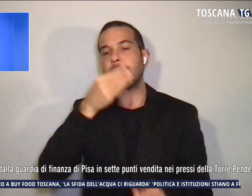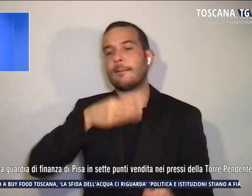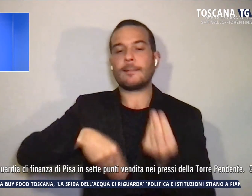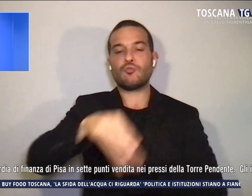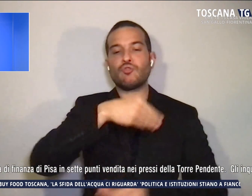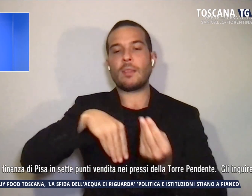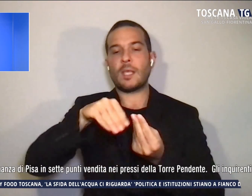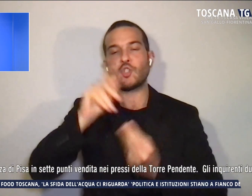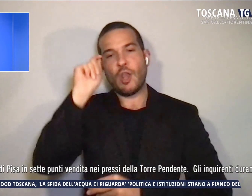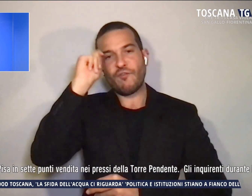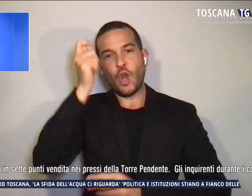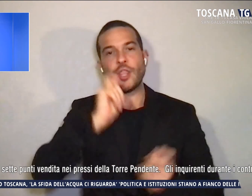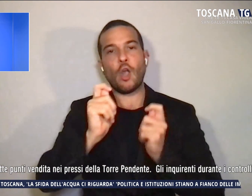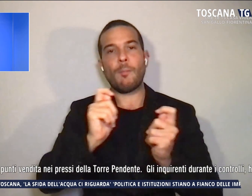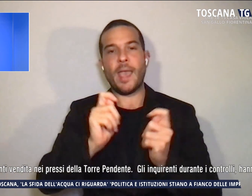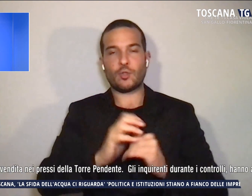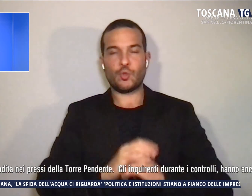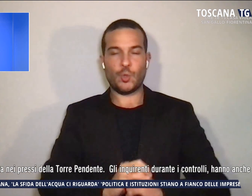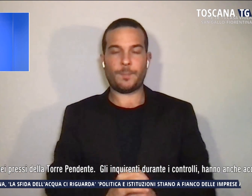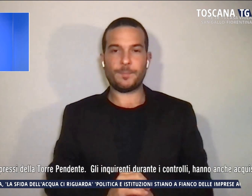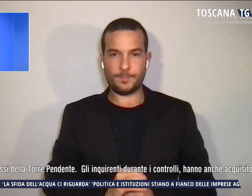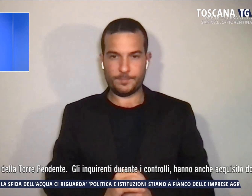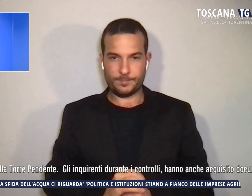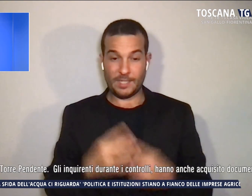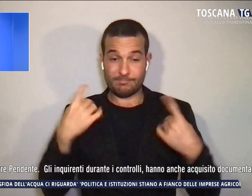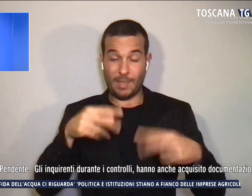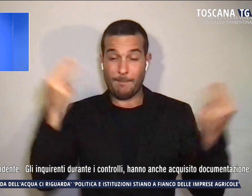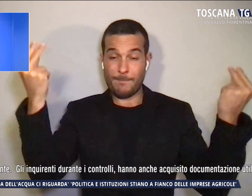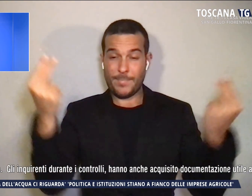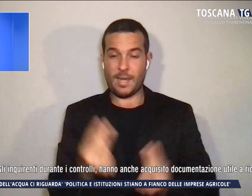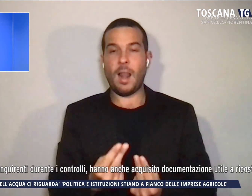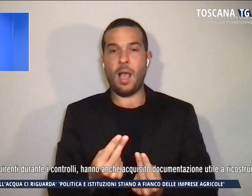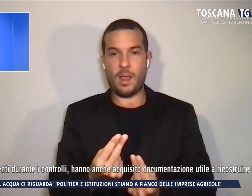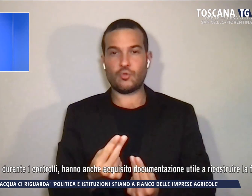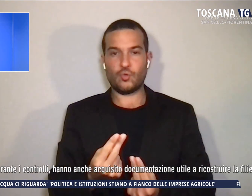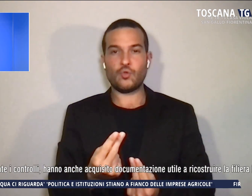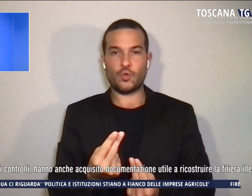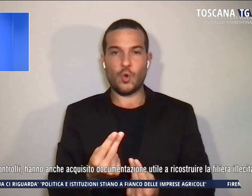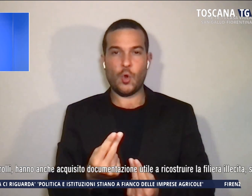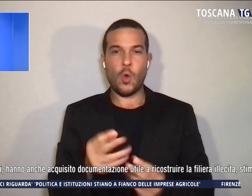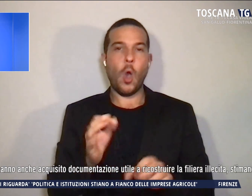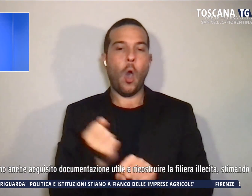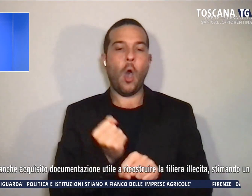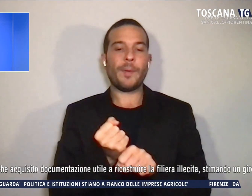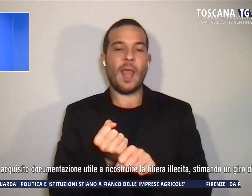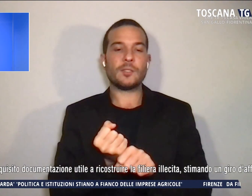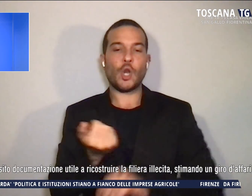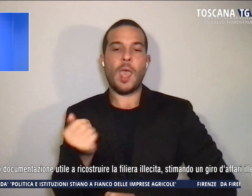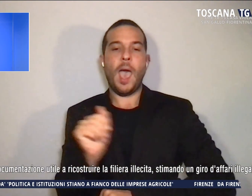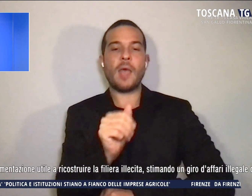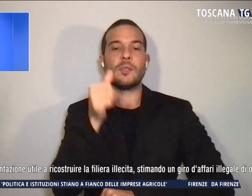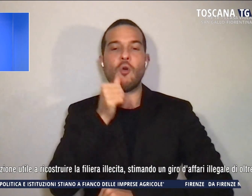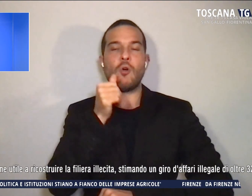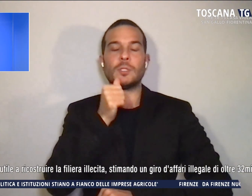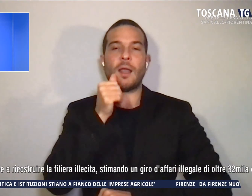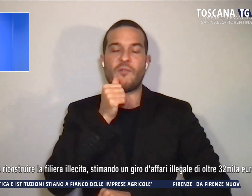È il bilancio di un'operazione anti-contraffazione condotta